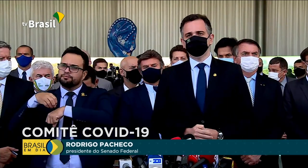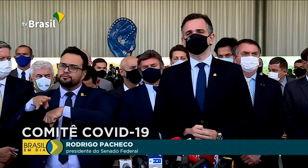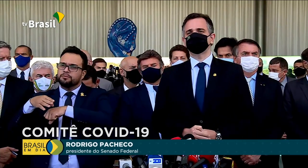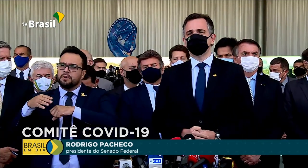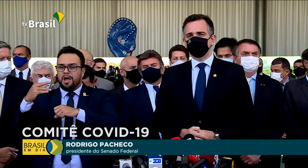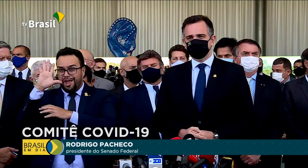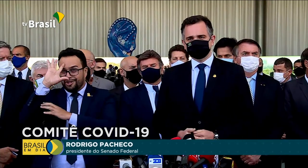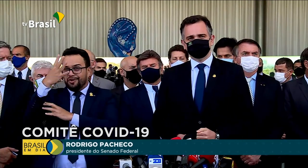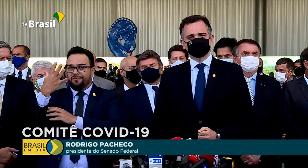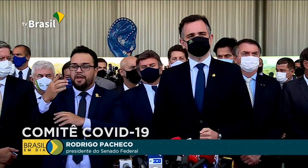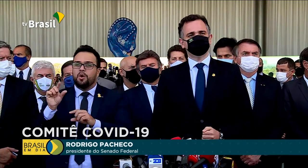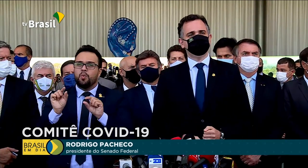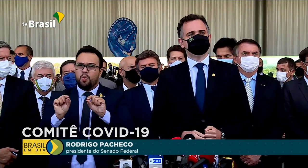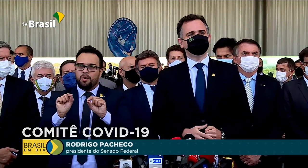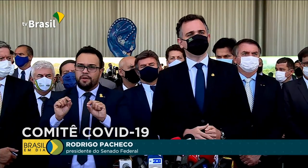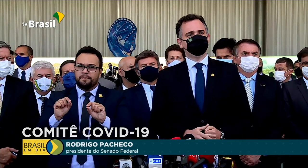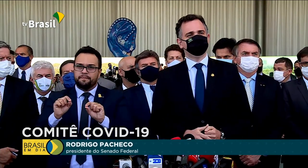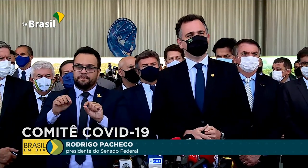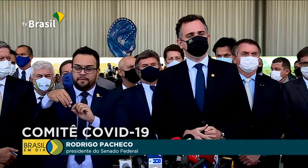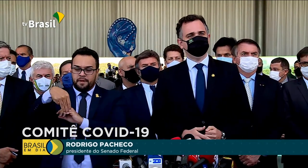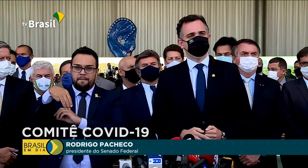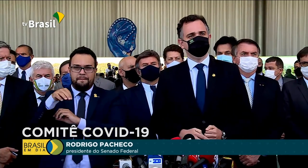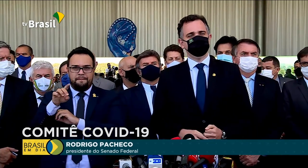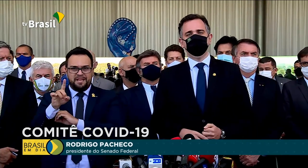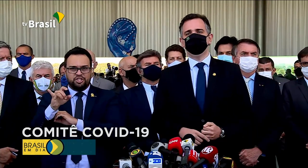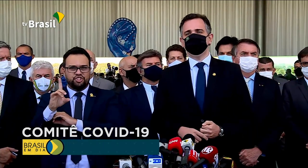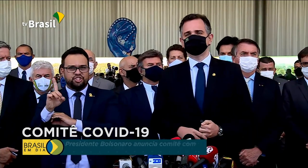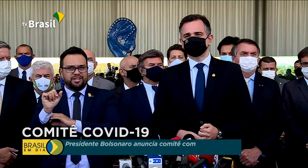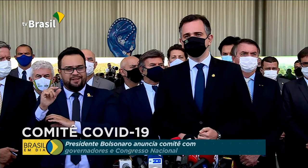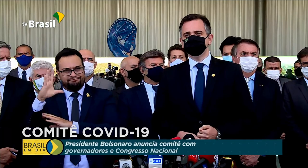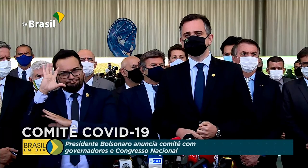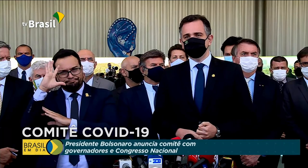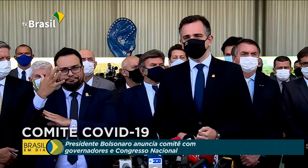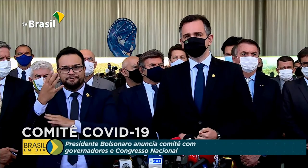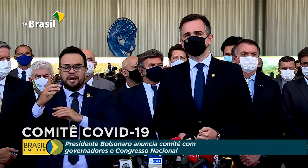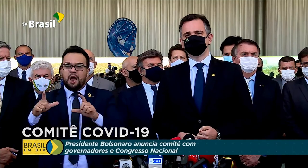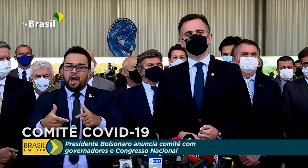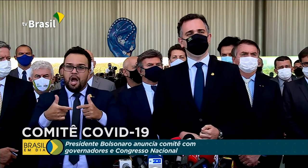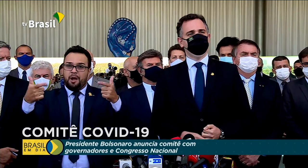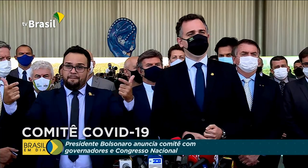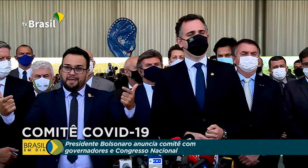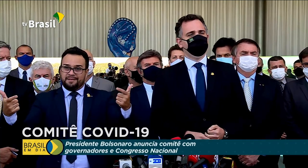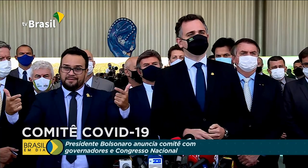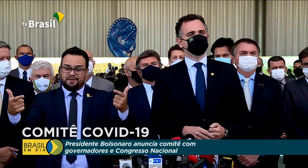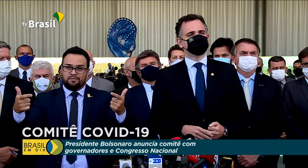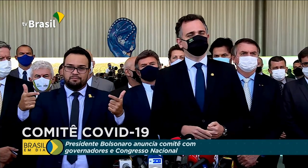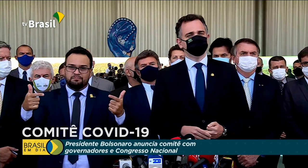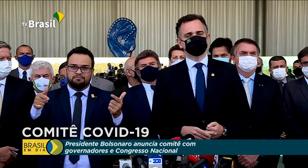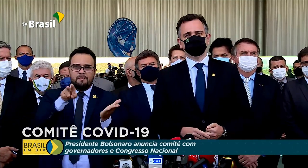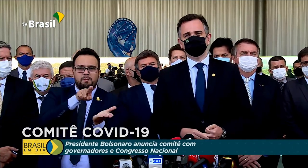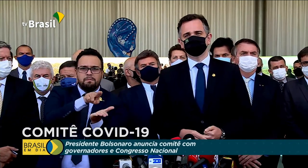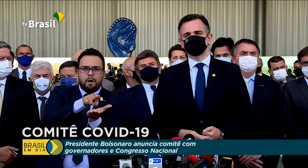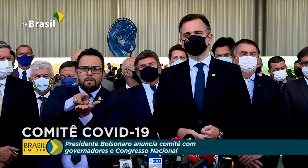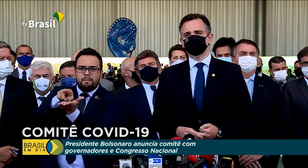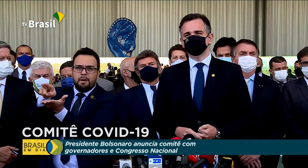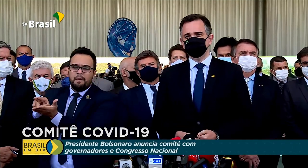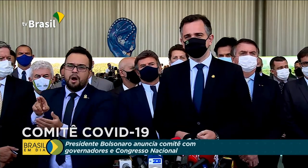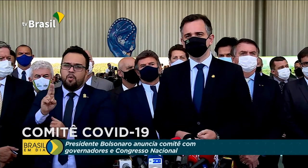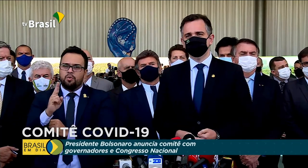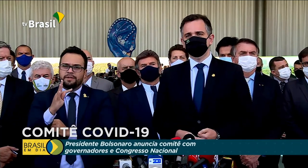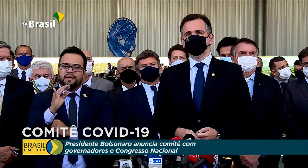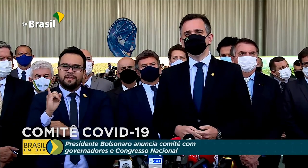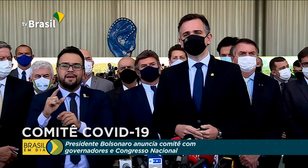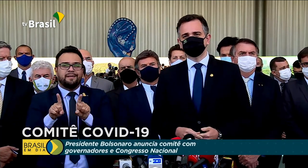medidas como a participação da iniciativa privada, a ampliação de leitos de UTI, a solução dos problemas de